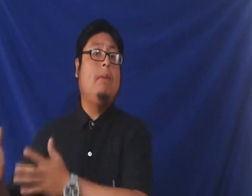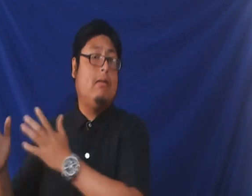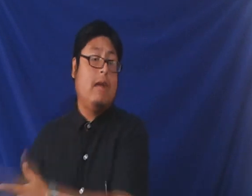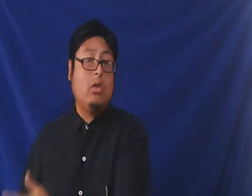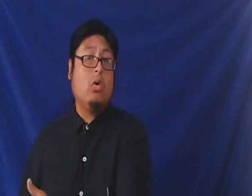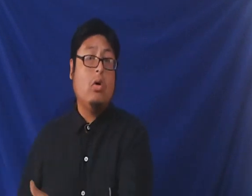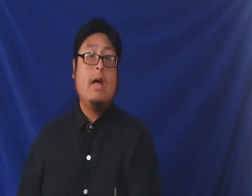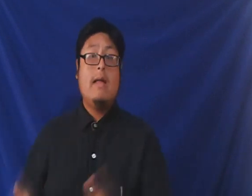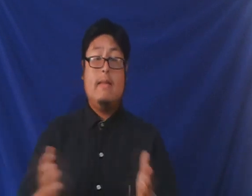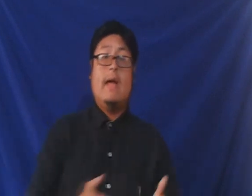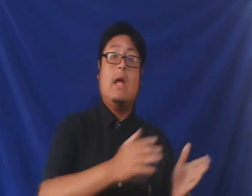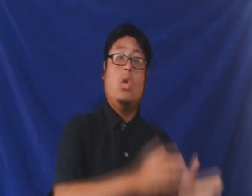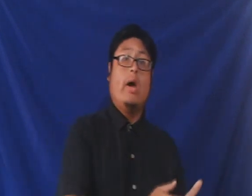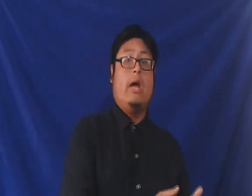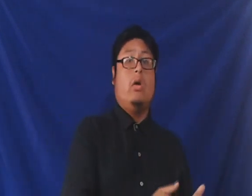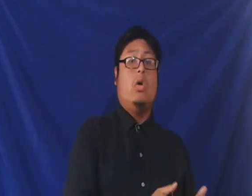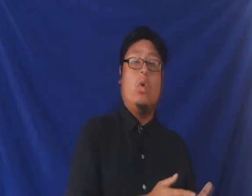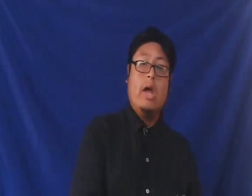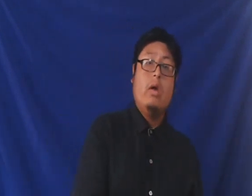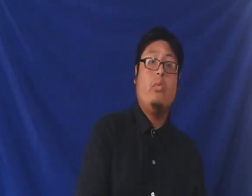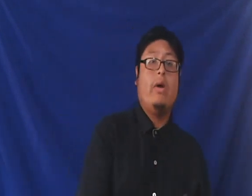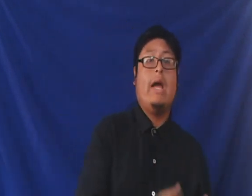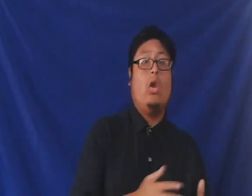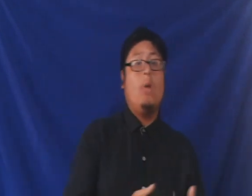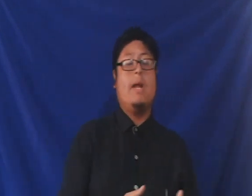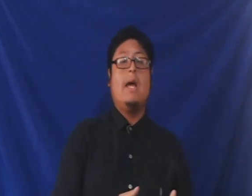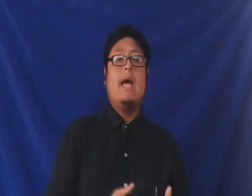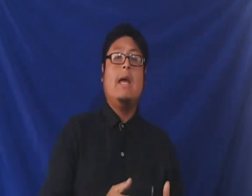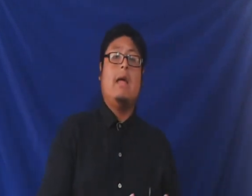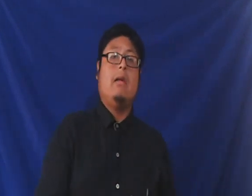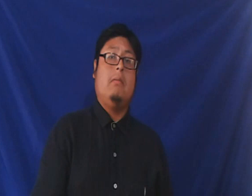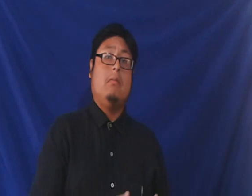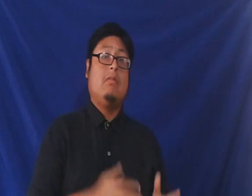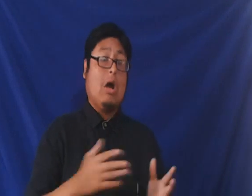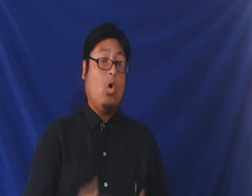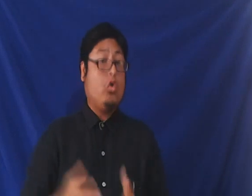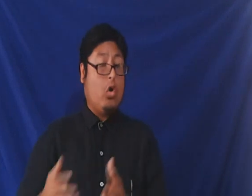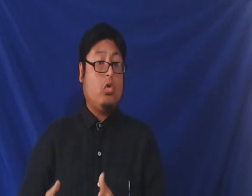bisnieto de Noé. Noé fue el hombre que sacó Dios